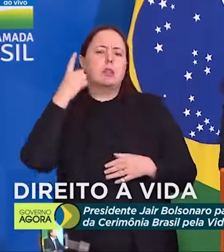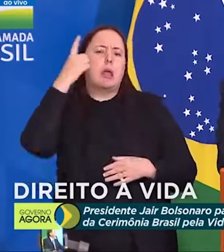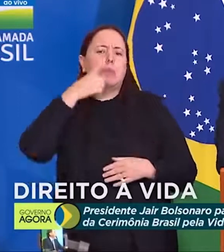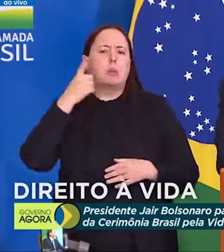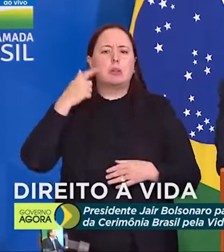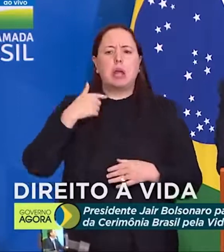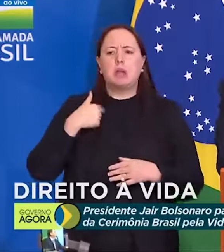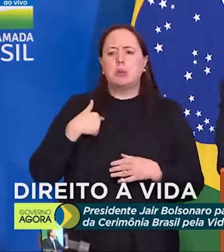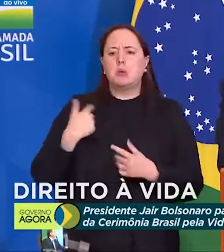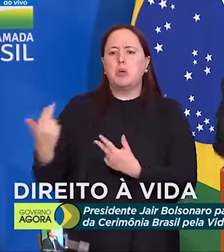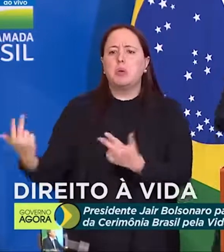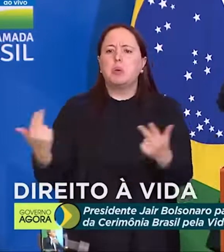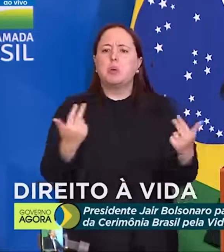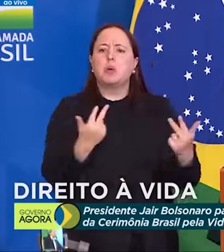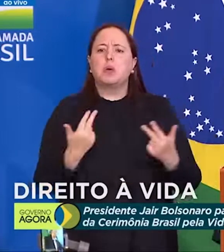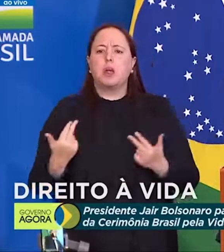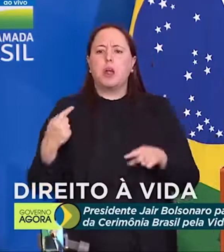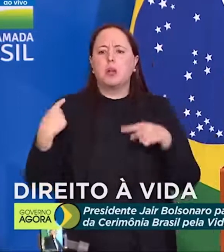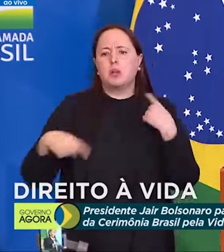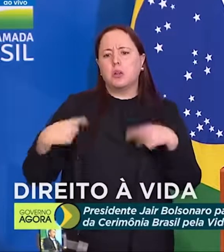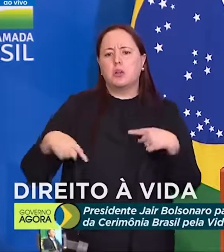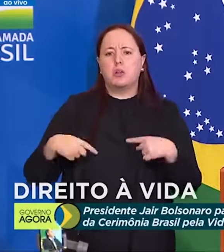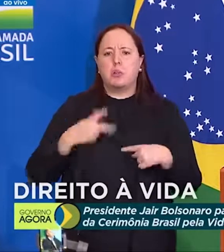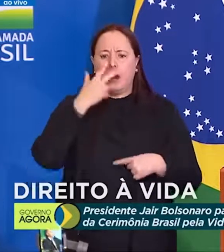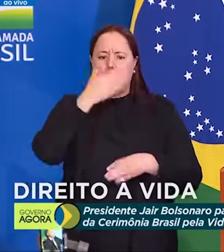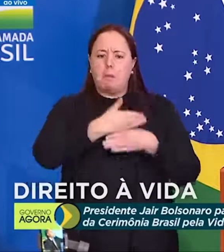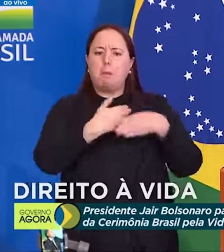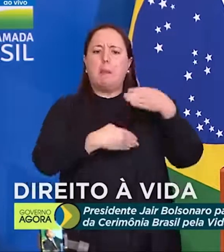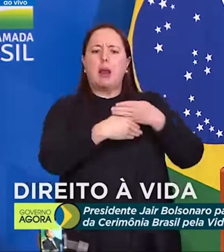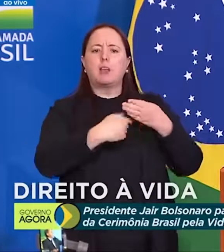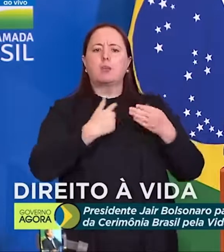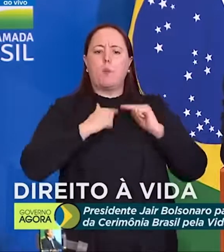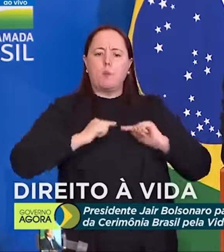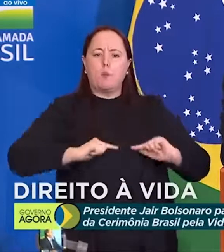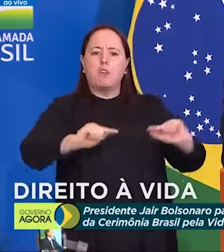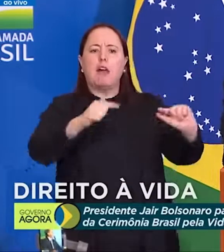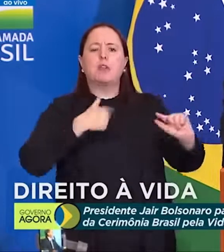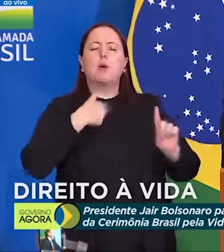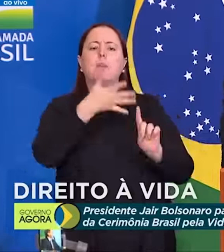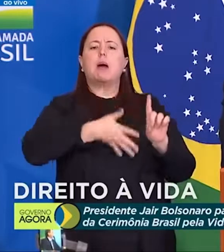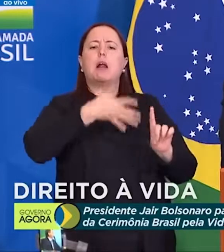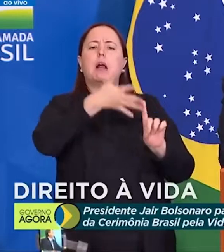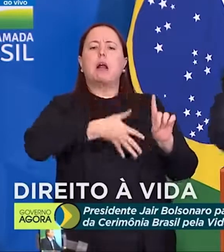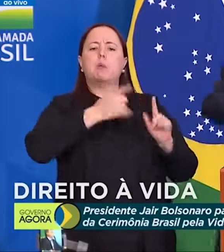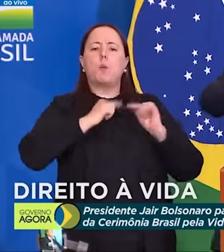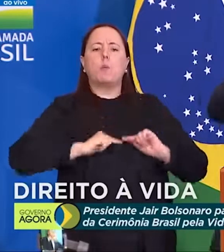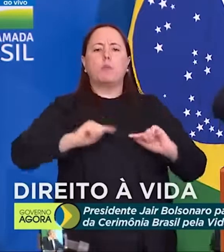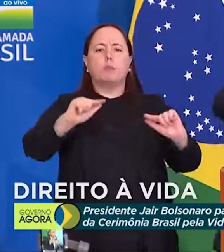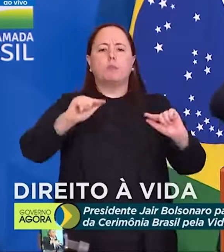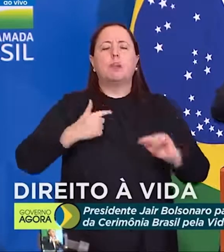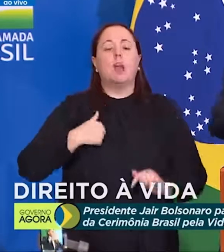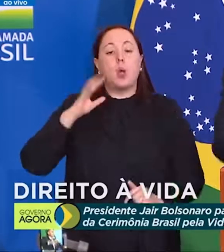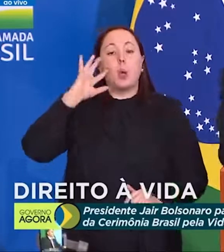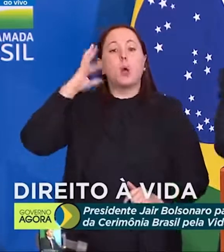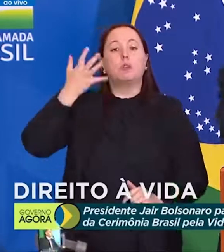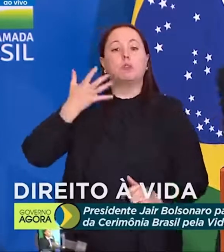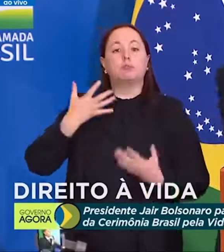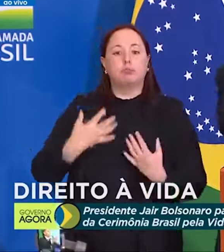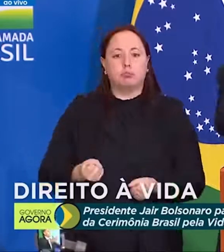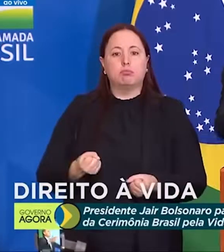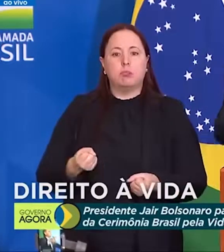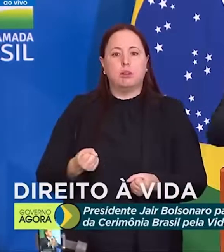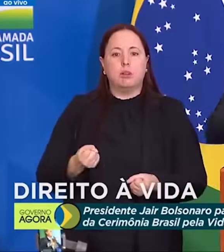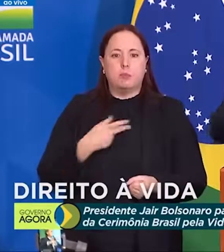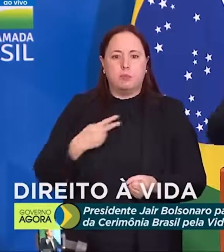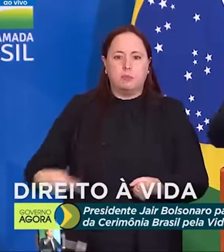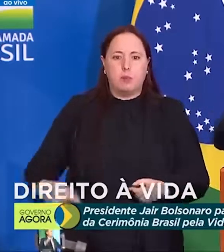clero que discursava para as paredes como tantos outros discursos lá dentro. Resolvi vir candidato, porque,